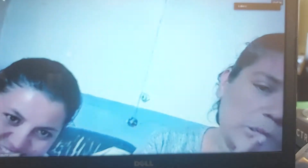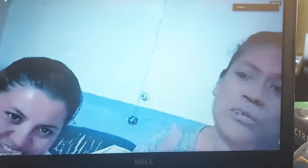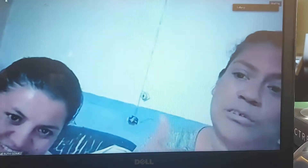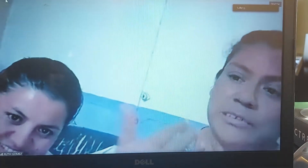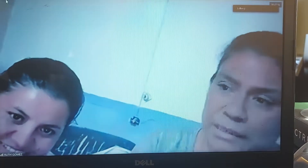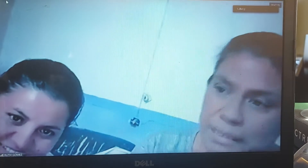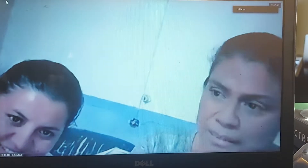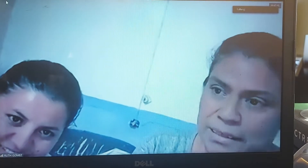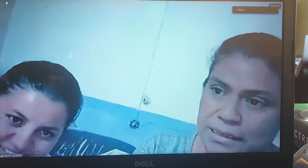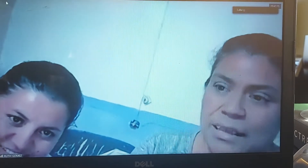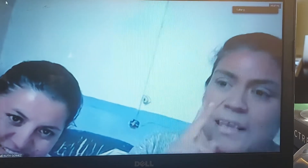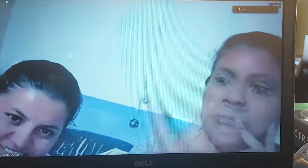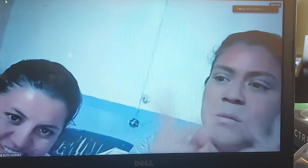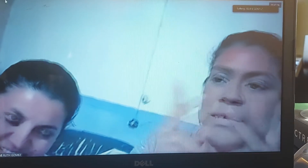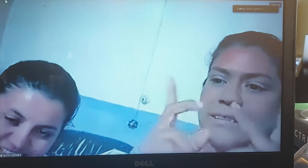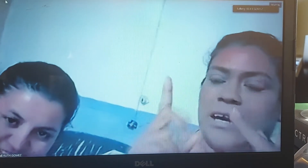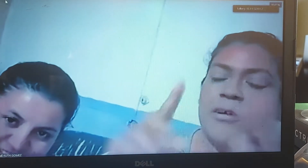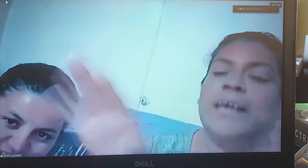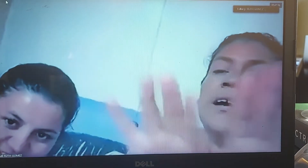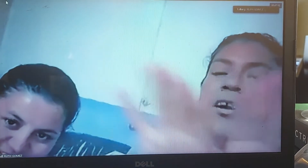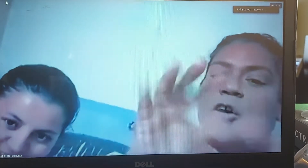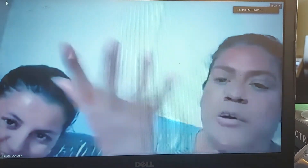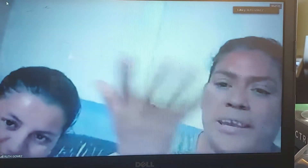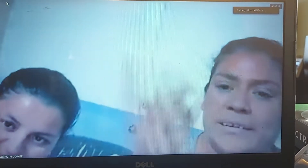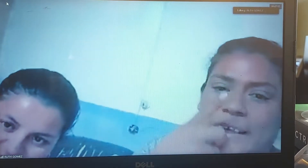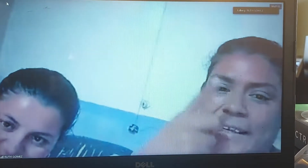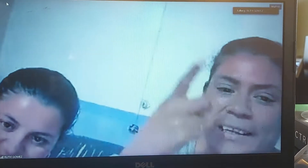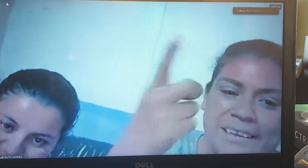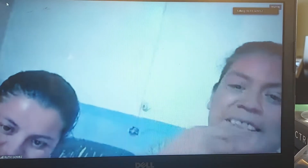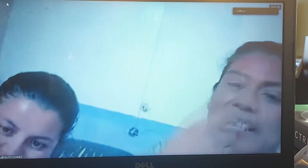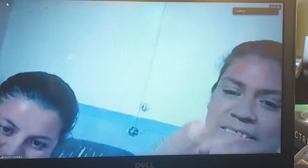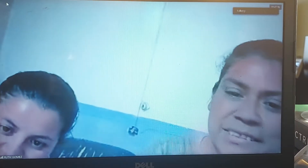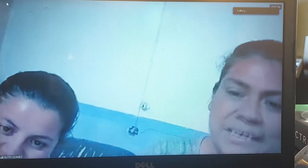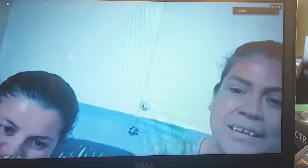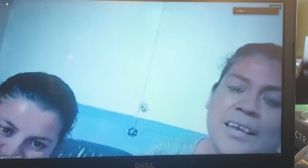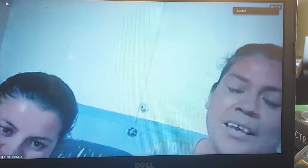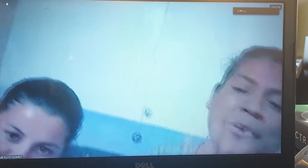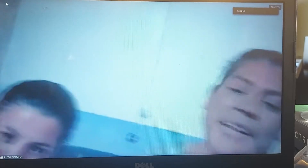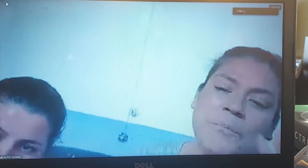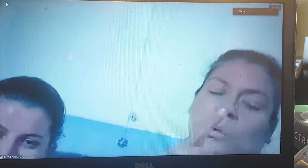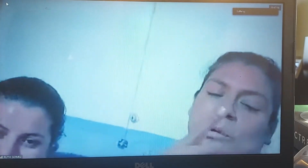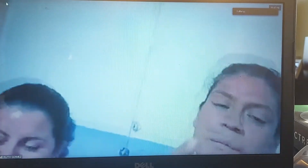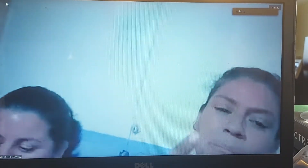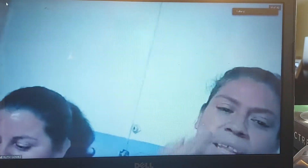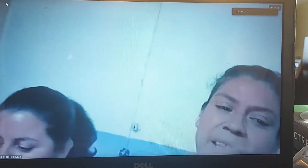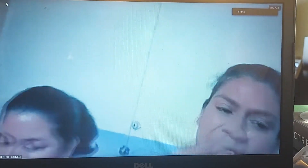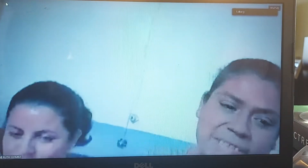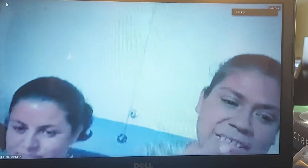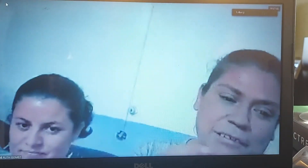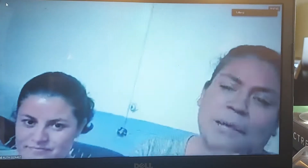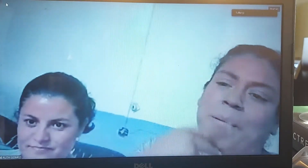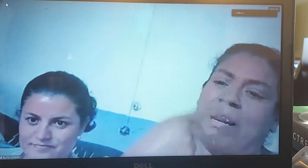no los entienden y me decía, oye, cómo es, qué dice, por ejemplo, le decían una palabra,